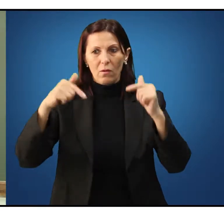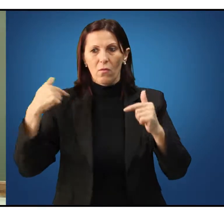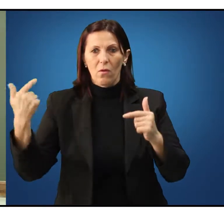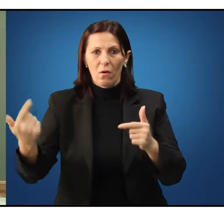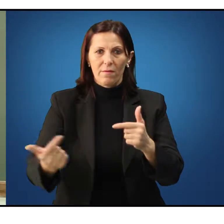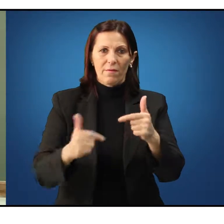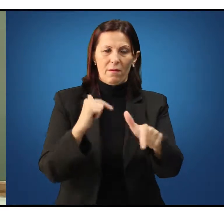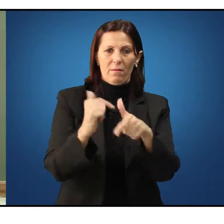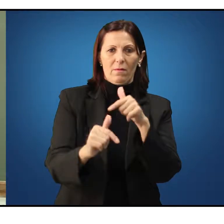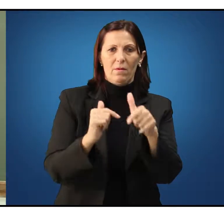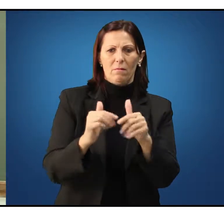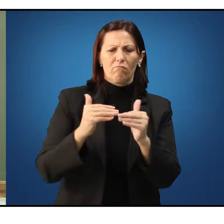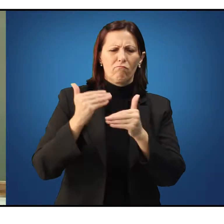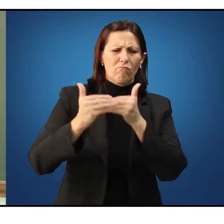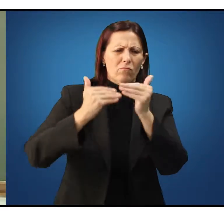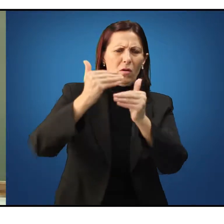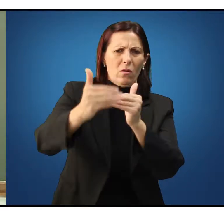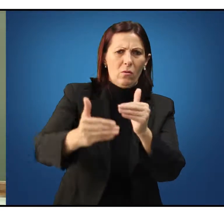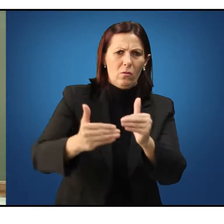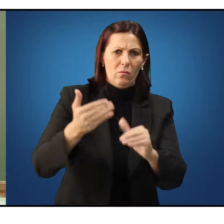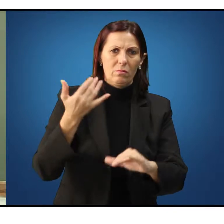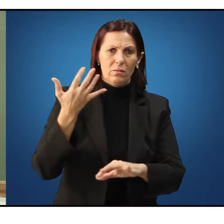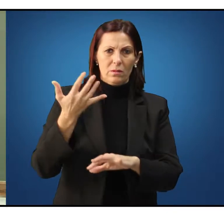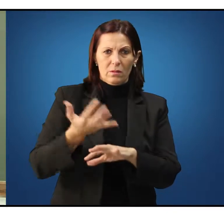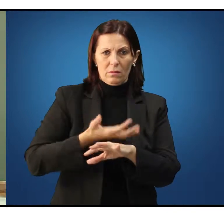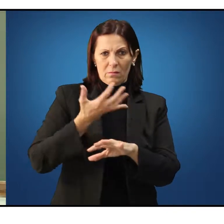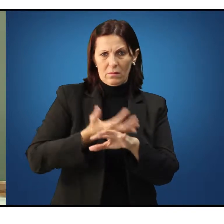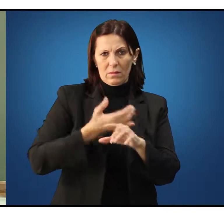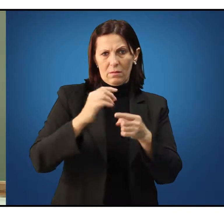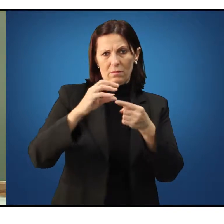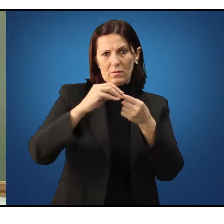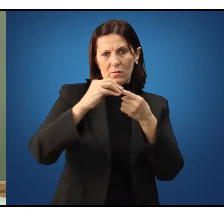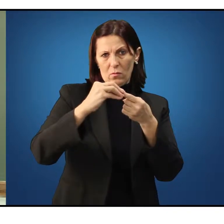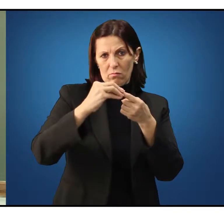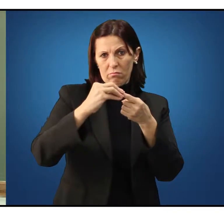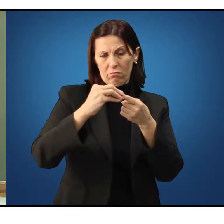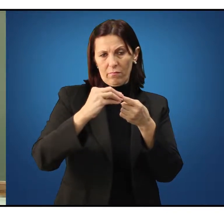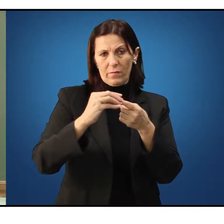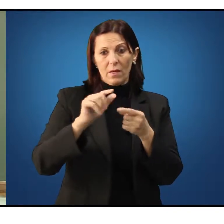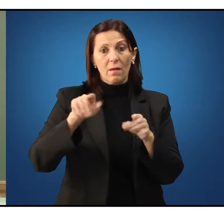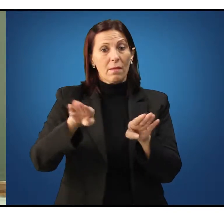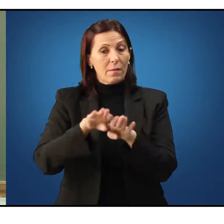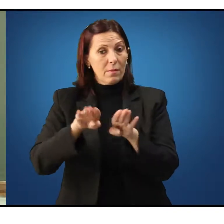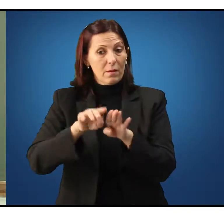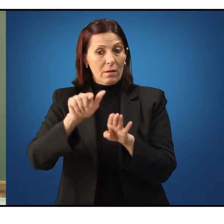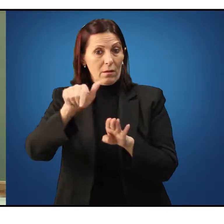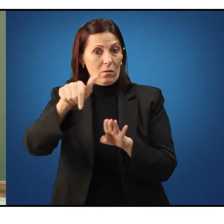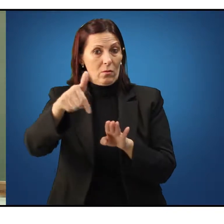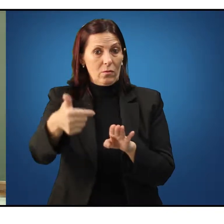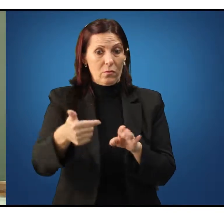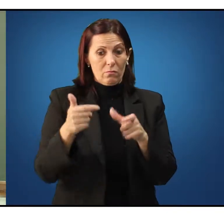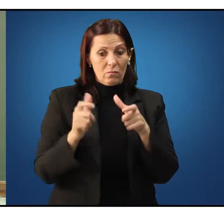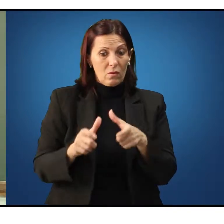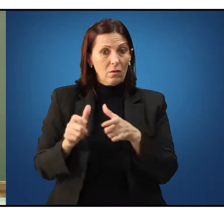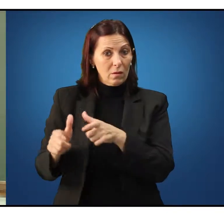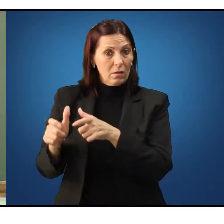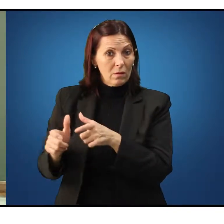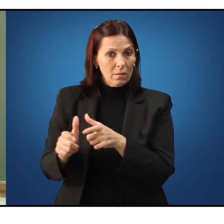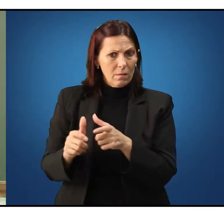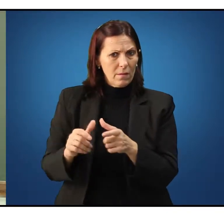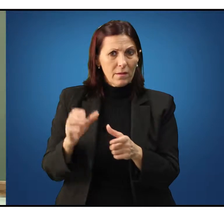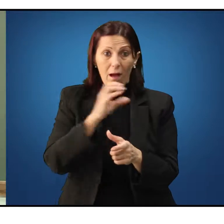trabalhando ao longo desta nossa unidade 1. De outra parte, e agora também mais